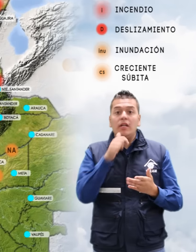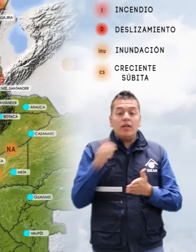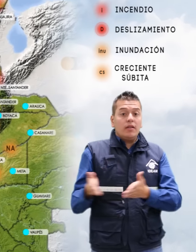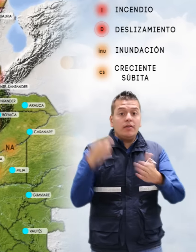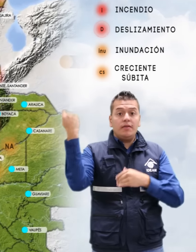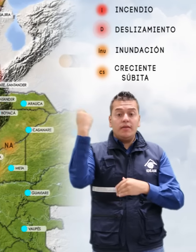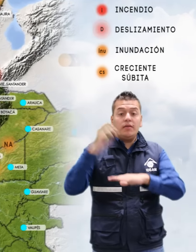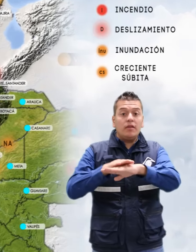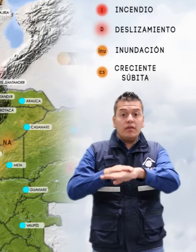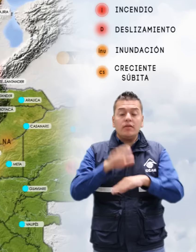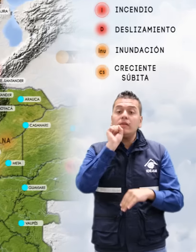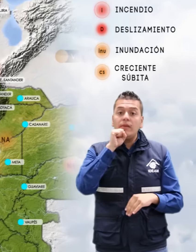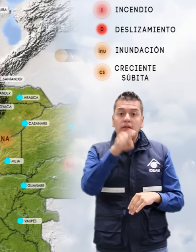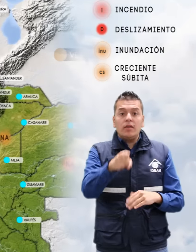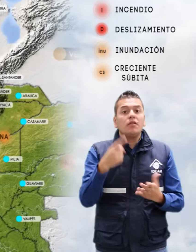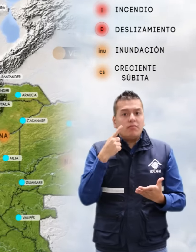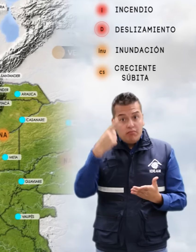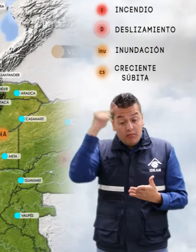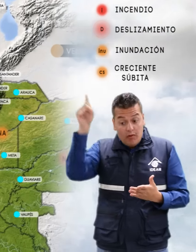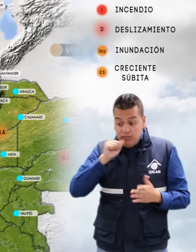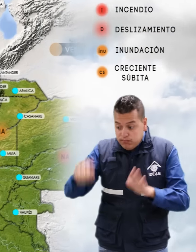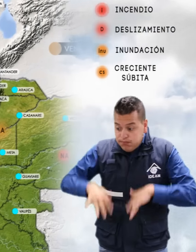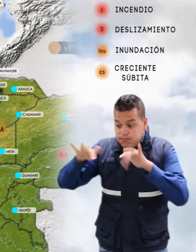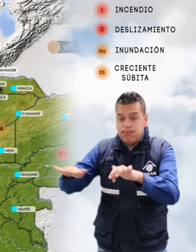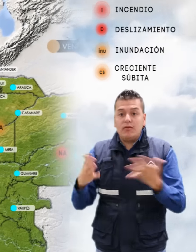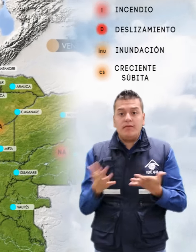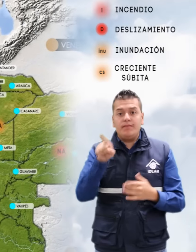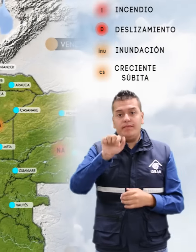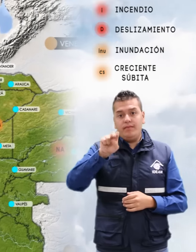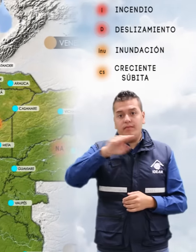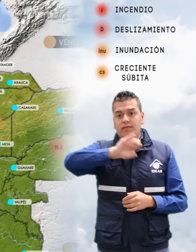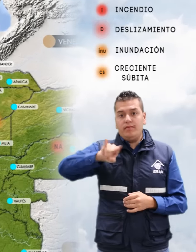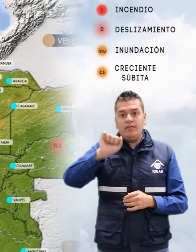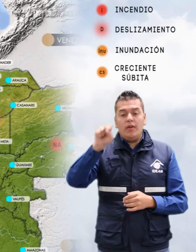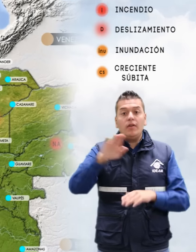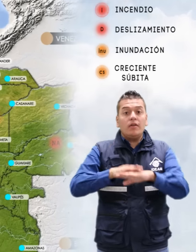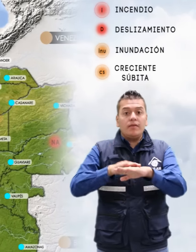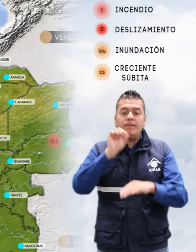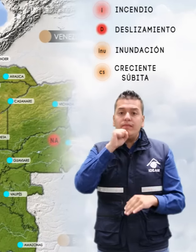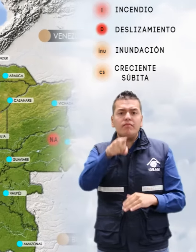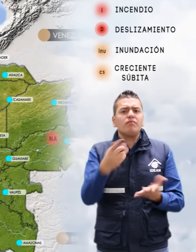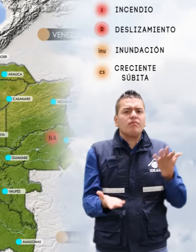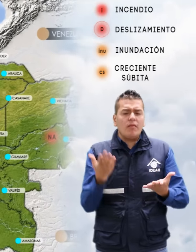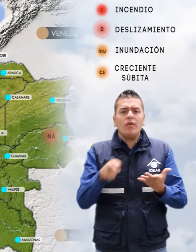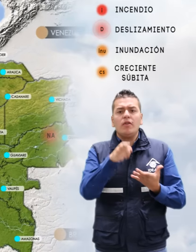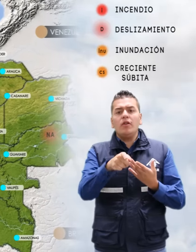Alerta naranja por crecientes súbitas en el río San Juan Alerta naranja por probabilidad moderada de incendios de la